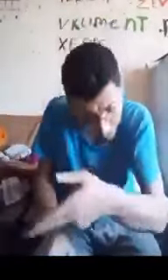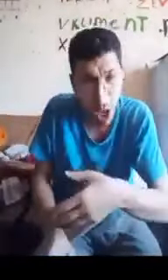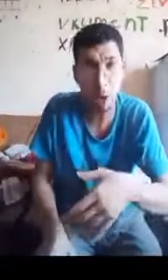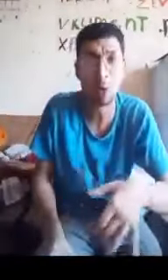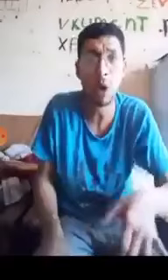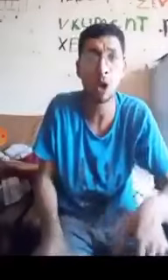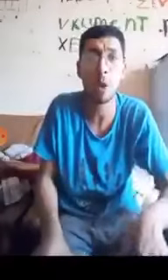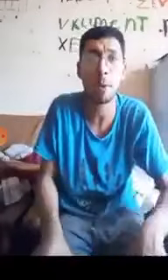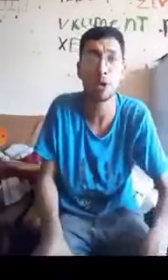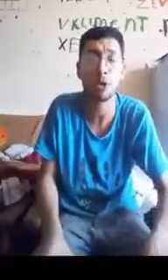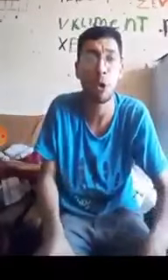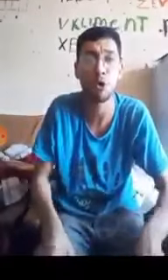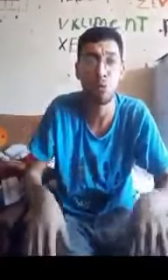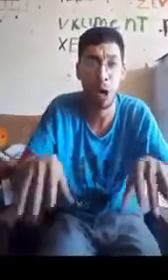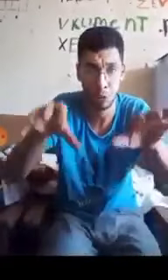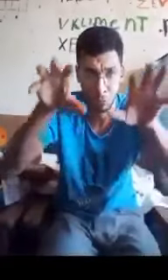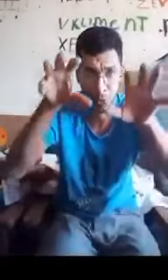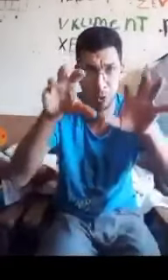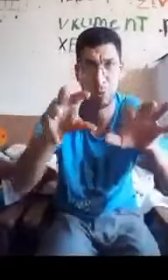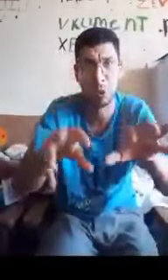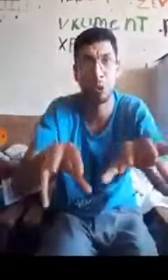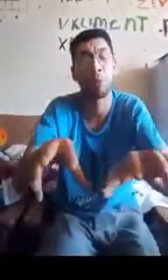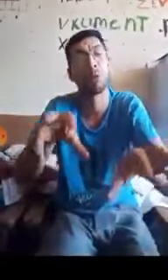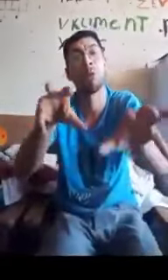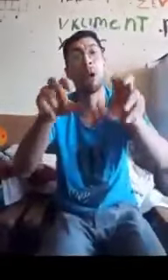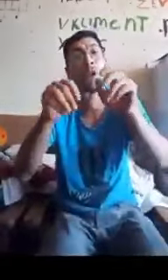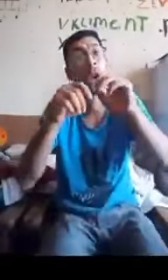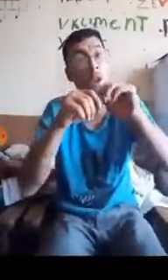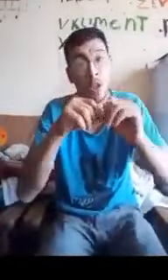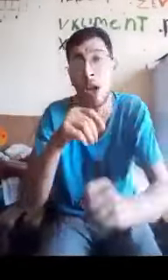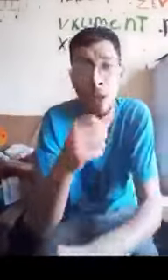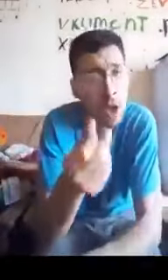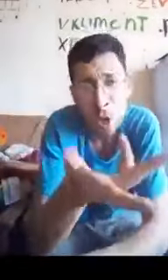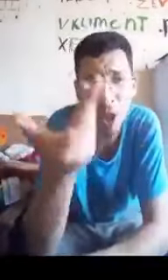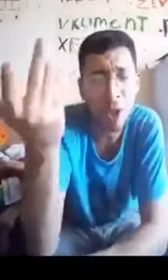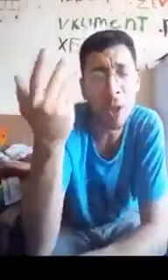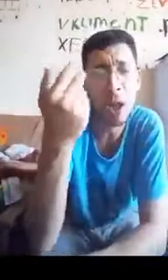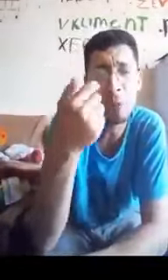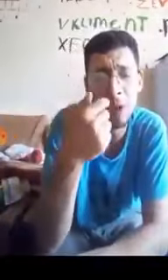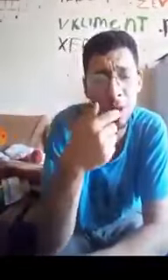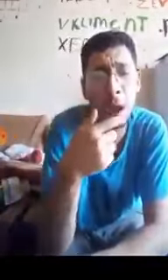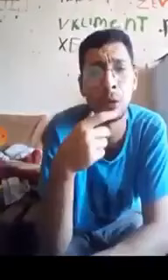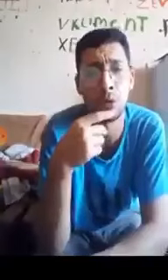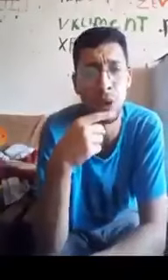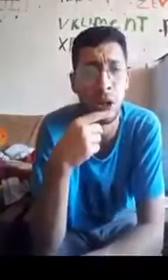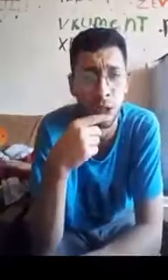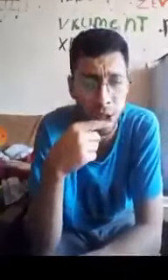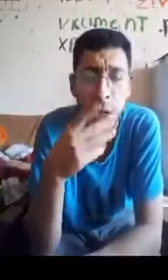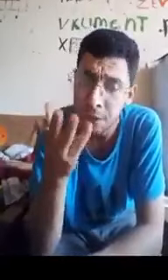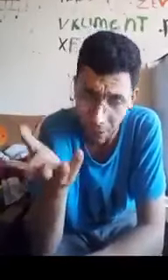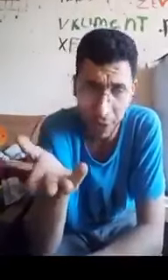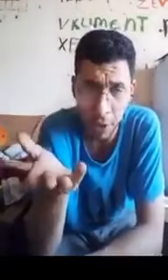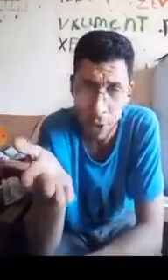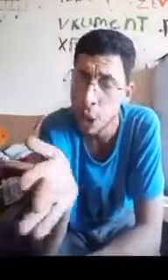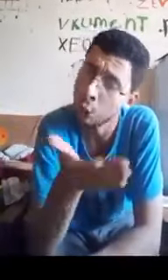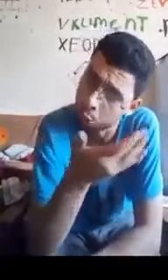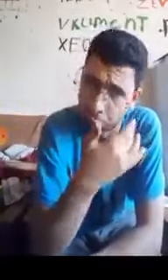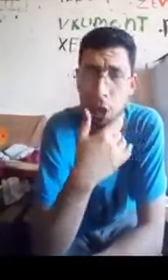biləyin anabacı hökman bu kimi topluma yarayan, yenə qalma qal düzəldir, vətəni tural